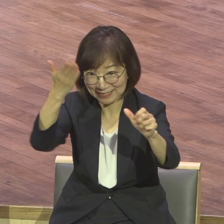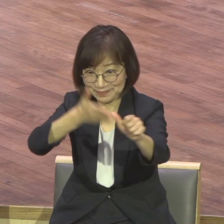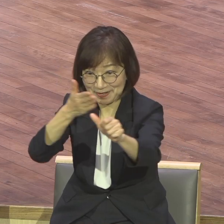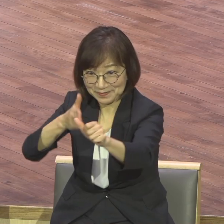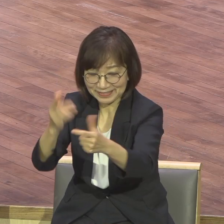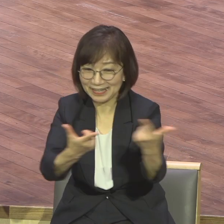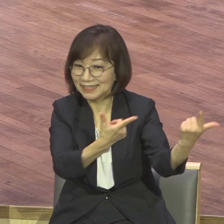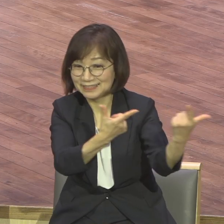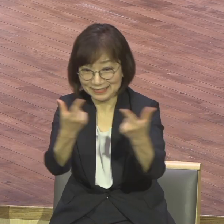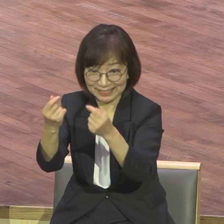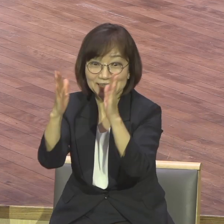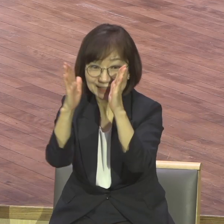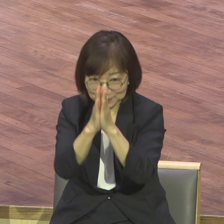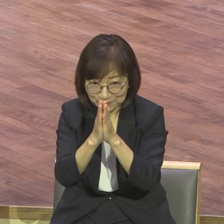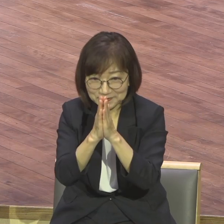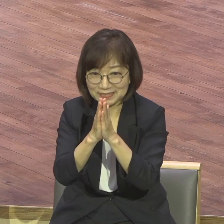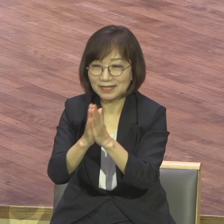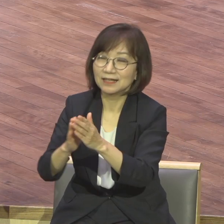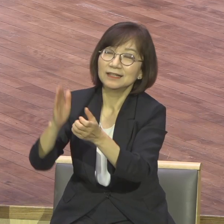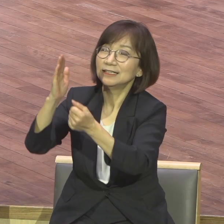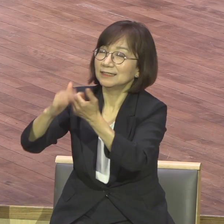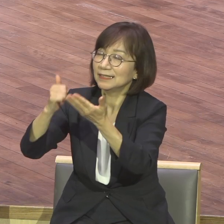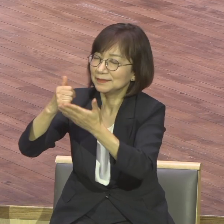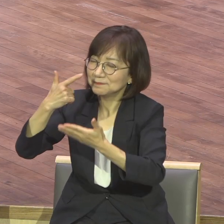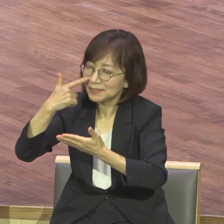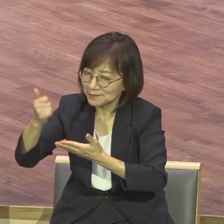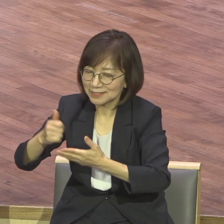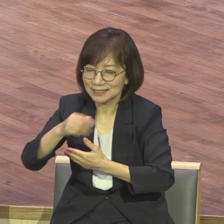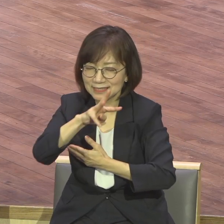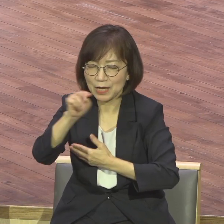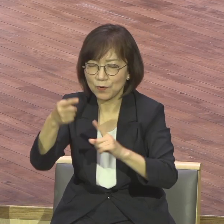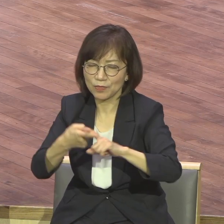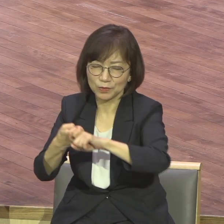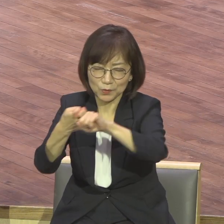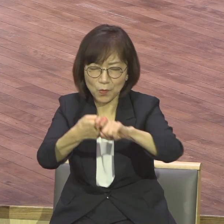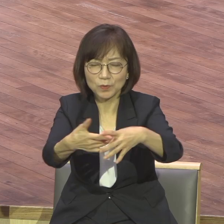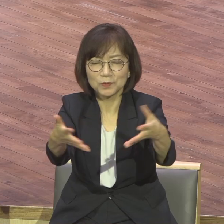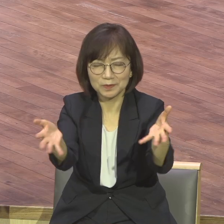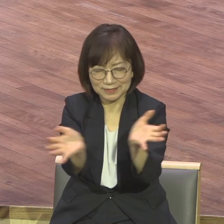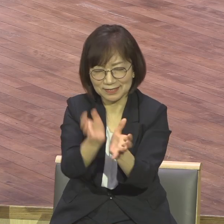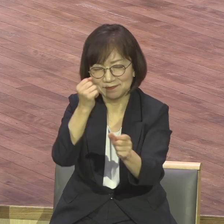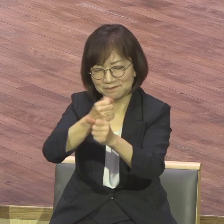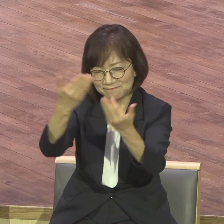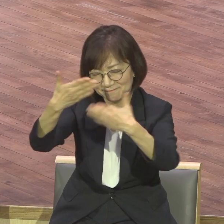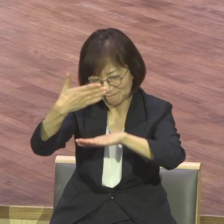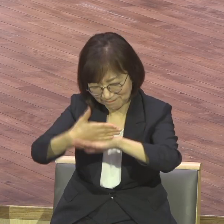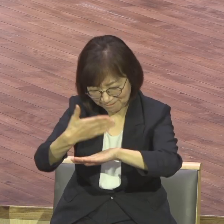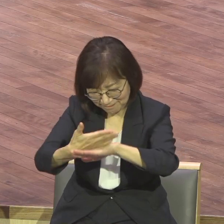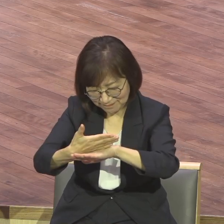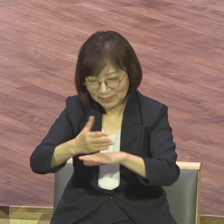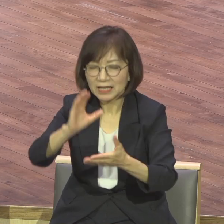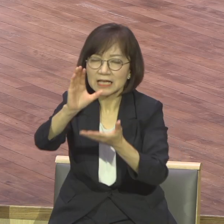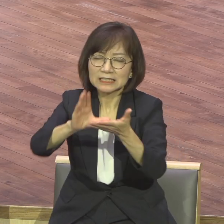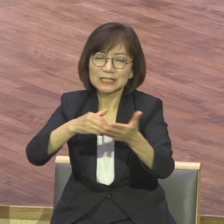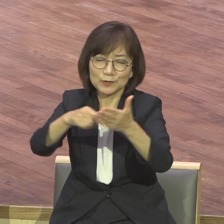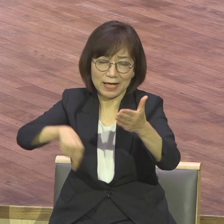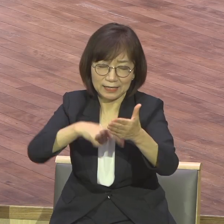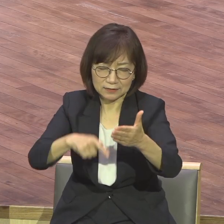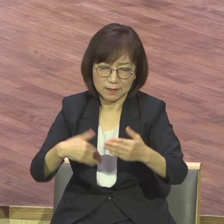아버지 하나님 우리 영계 공동체를 채워주신 것을 감사합니다 그리스도 그리스도 안에서 한몸 된 이 지체로서 모두가